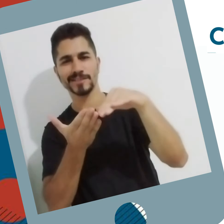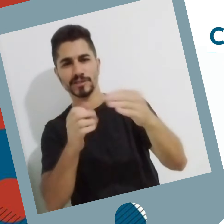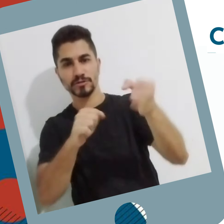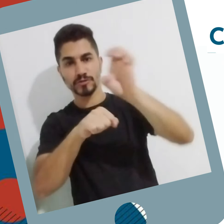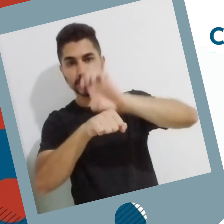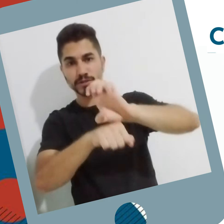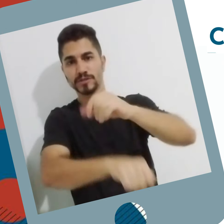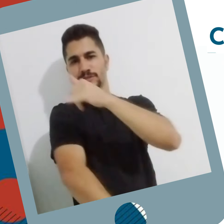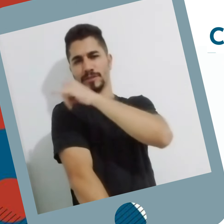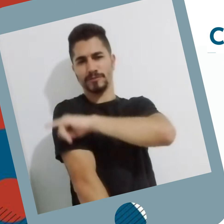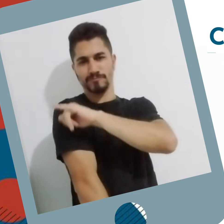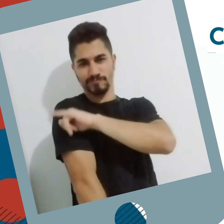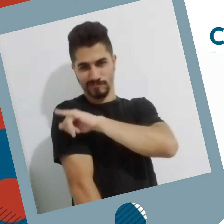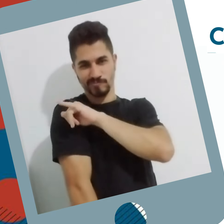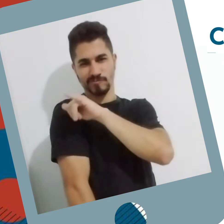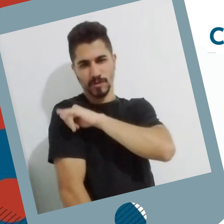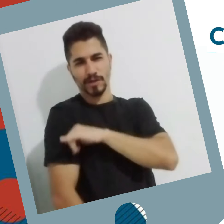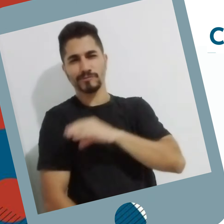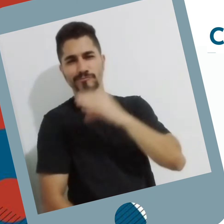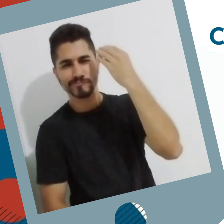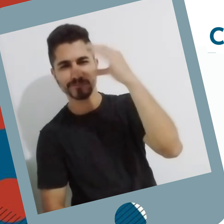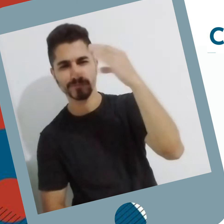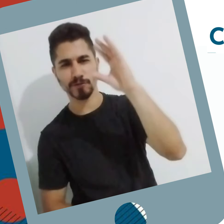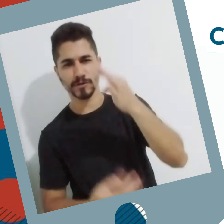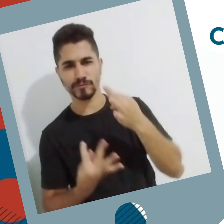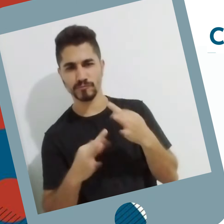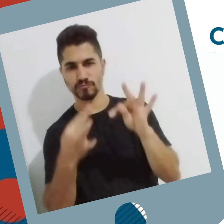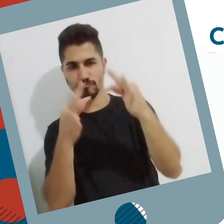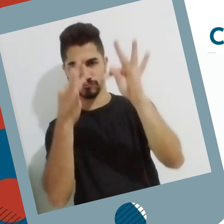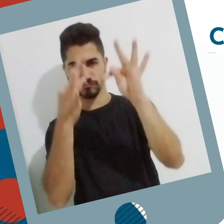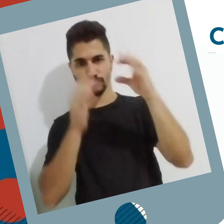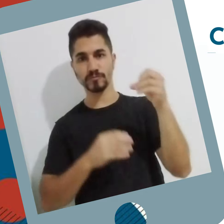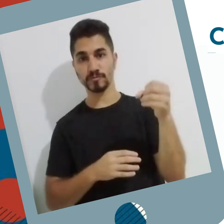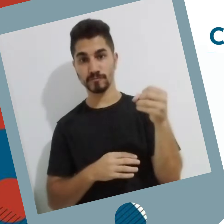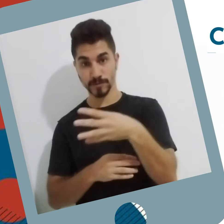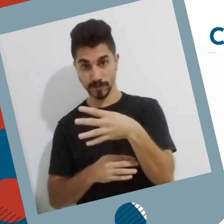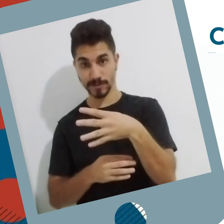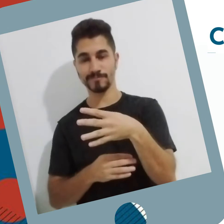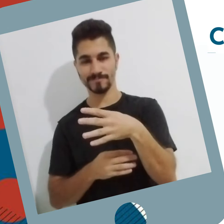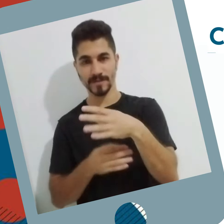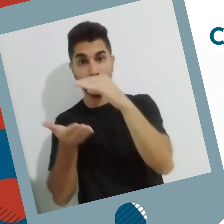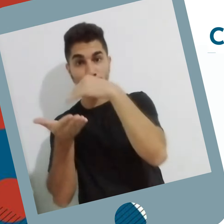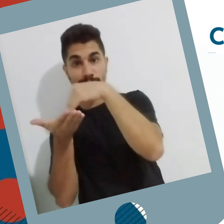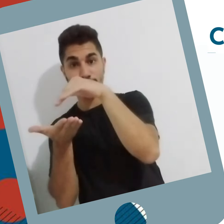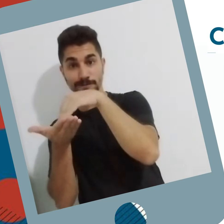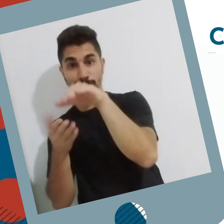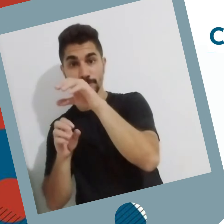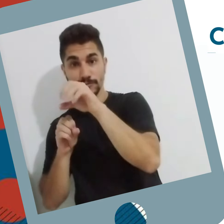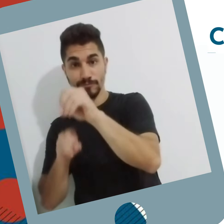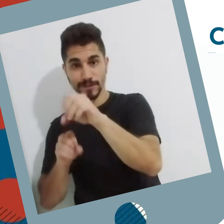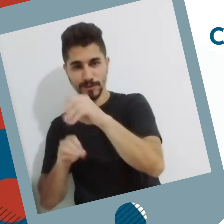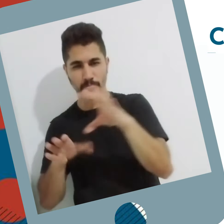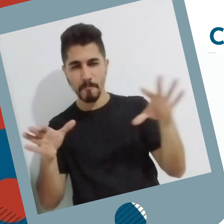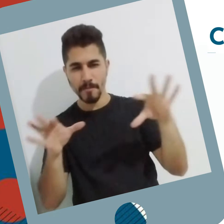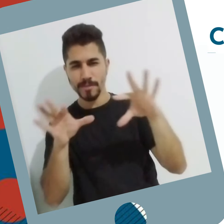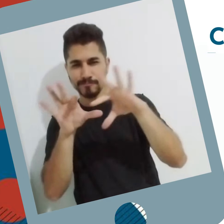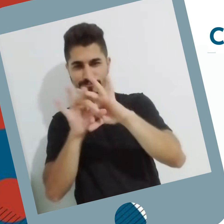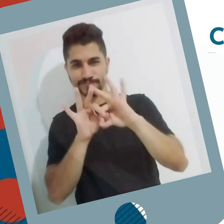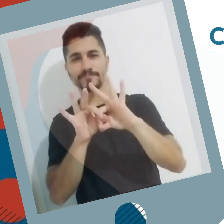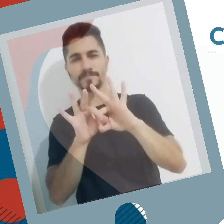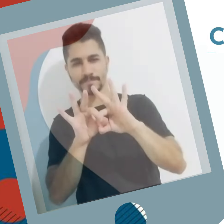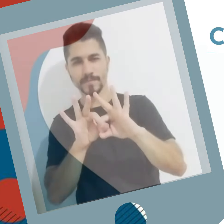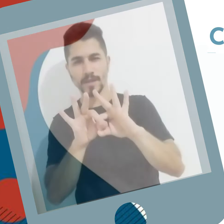CCERG, vinculada à Secretaria de Estado da Ciência, Tecnologia e Inovação, e à